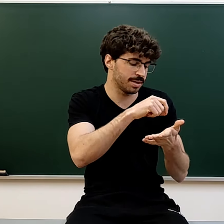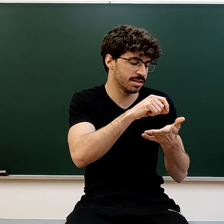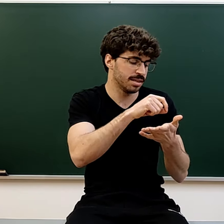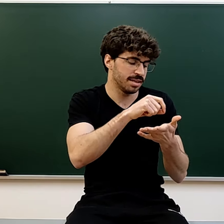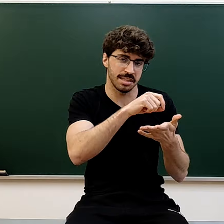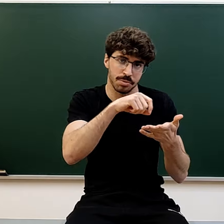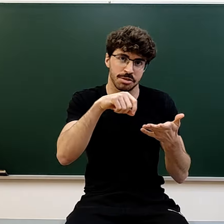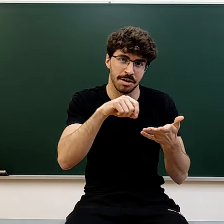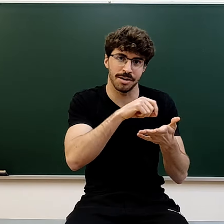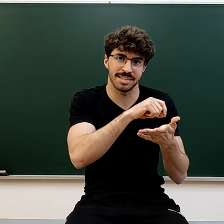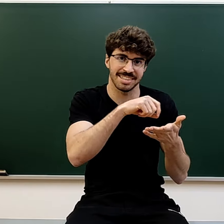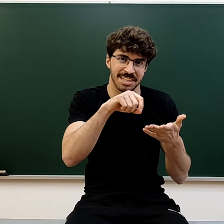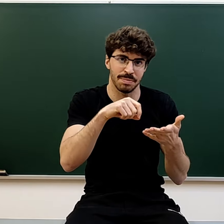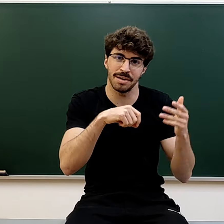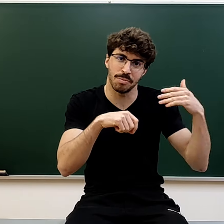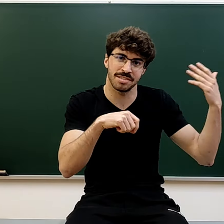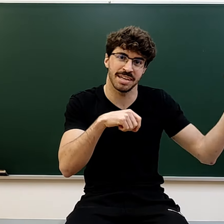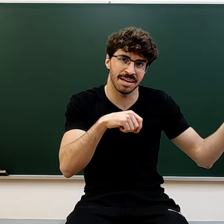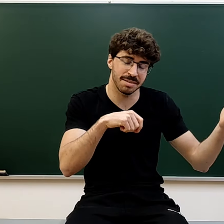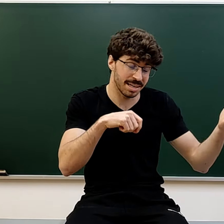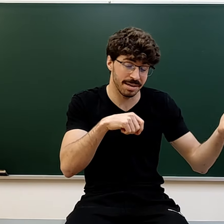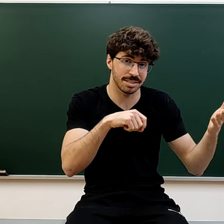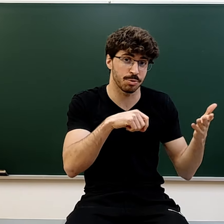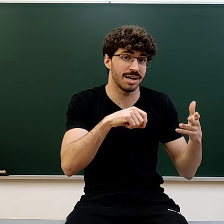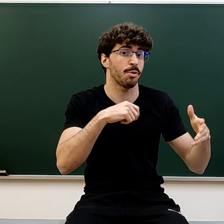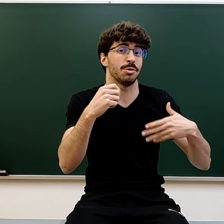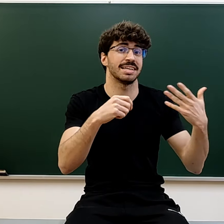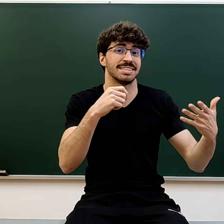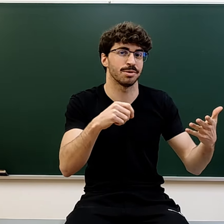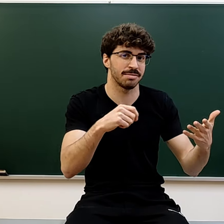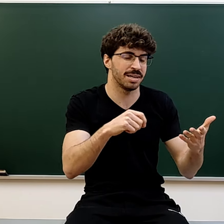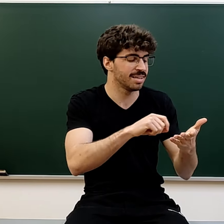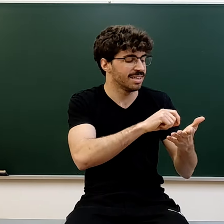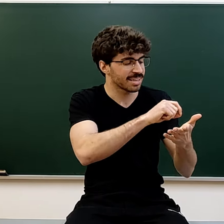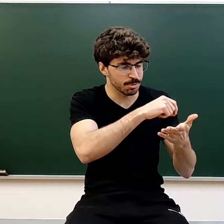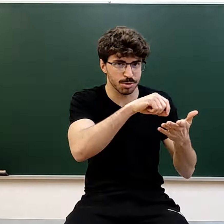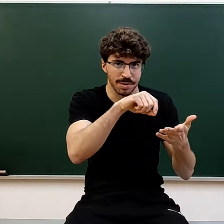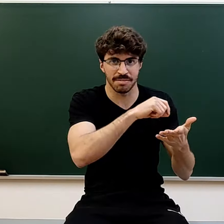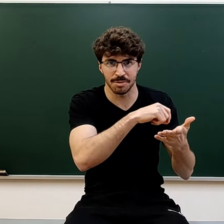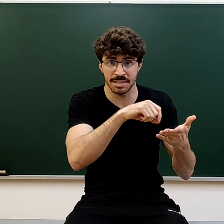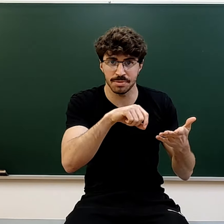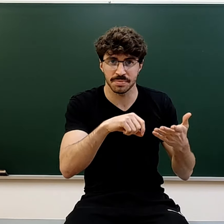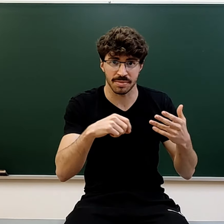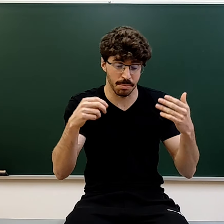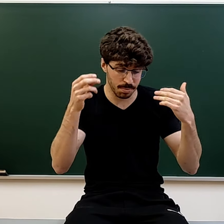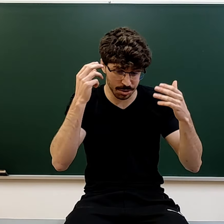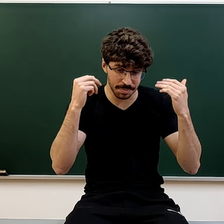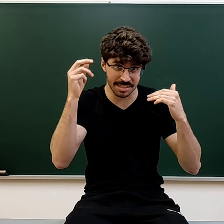vas y te apuntas en una hoja de papel, como hacían en la vieja escuela, cuando alguien se portaba mal, que todos copiaban lo mismo, bueno, pues eso también